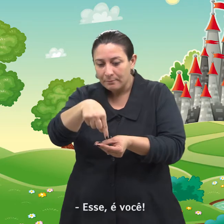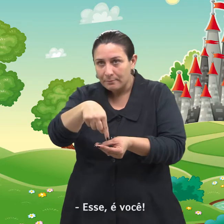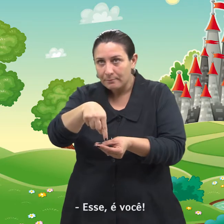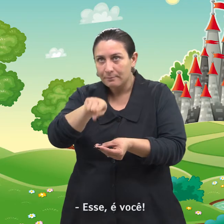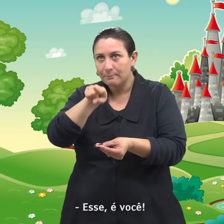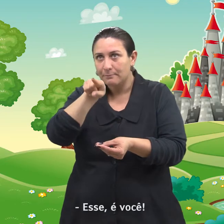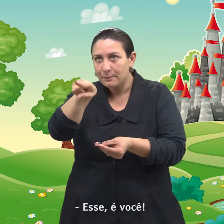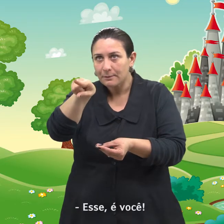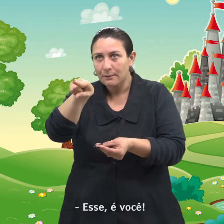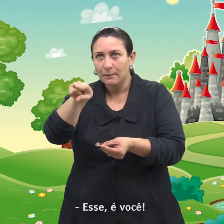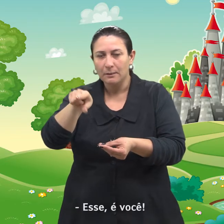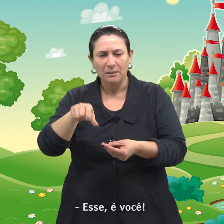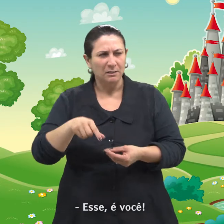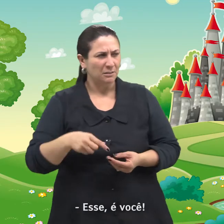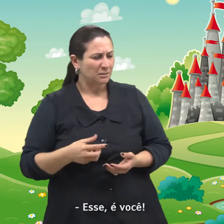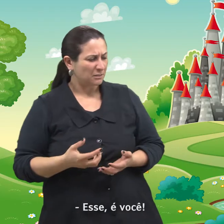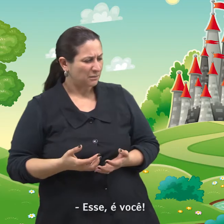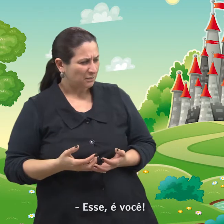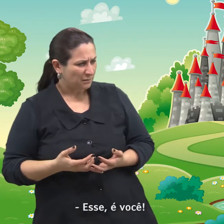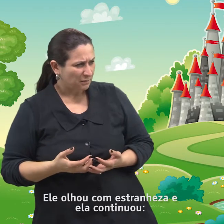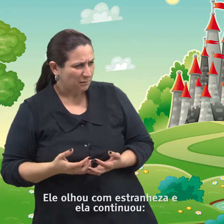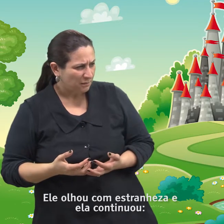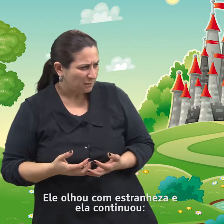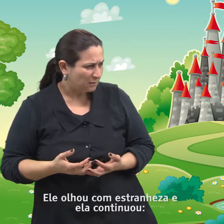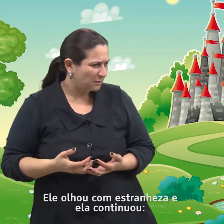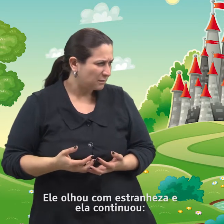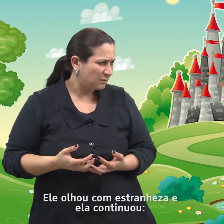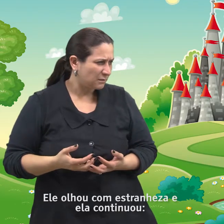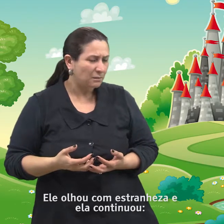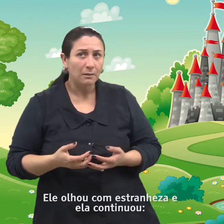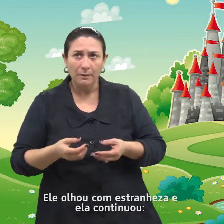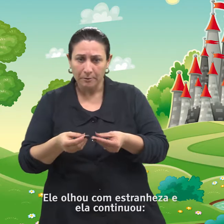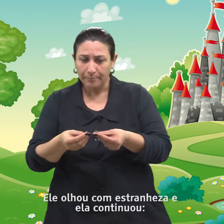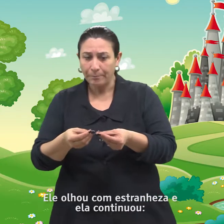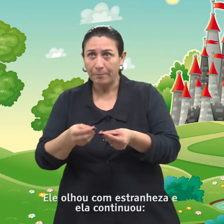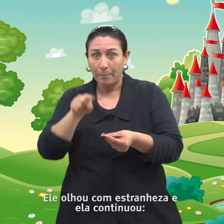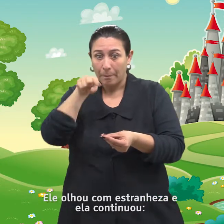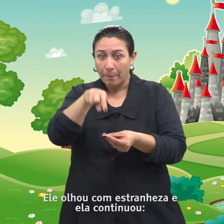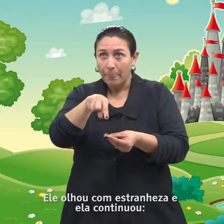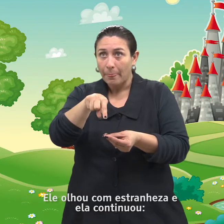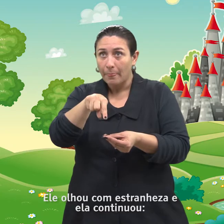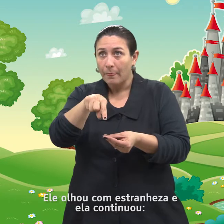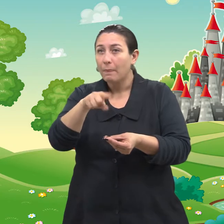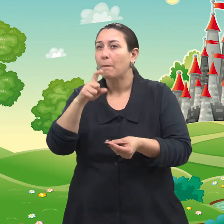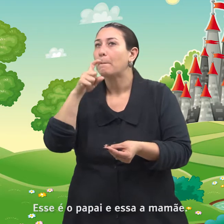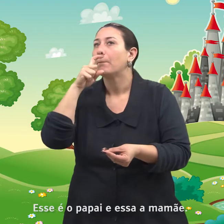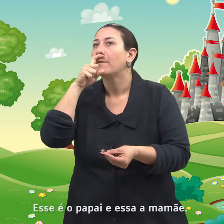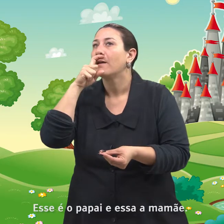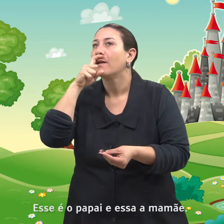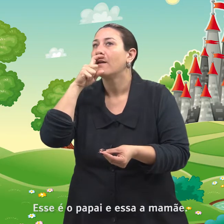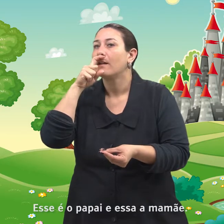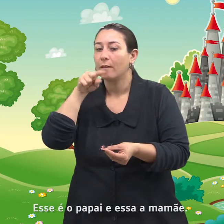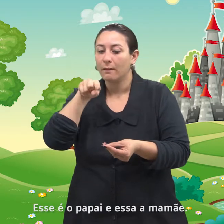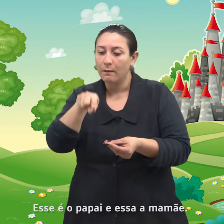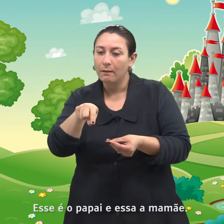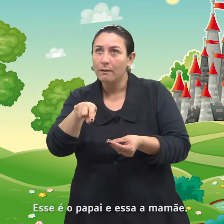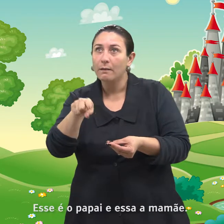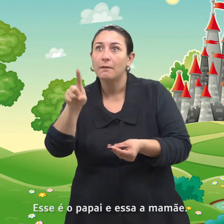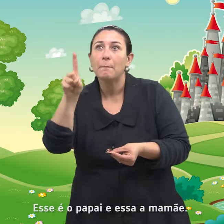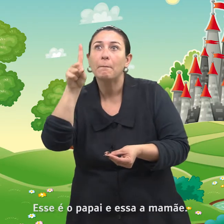Esse é você! Ele olhou com estranheza e ela continuou. Esse é o papai